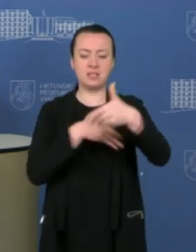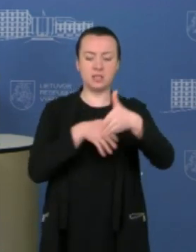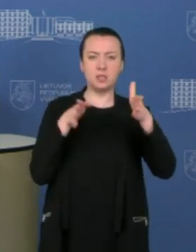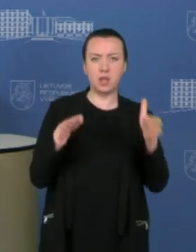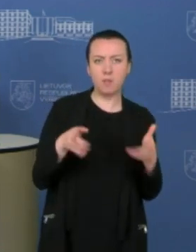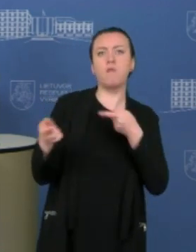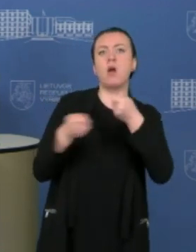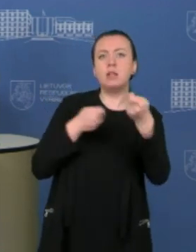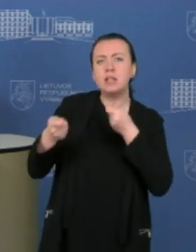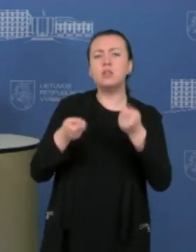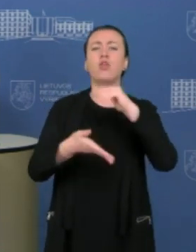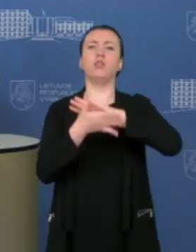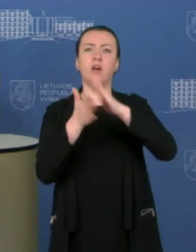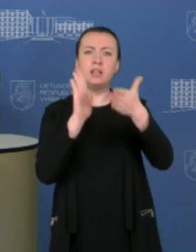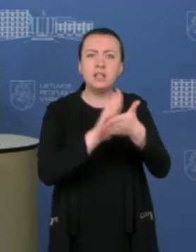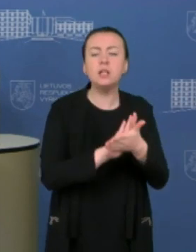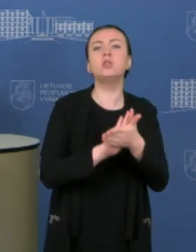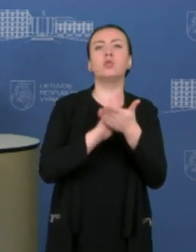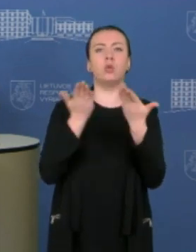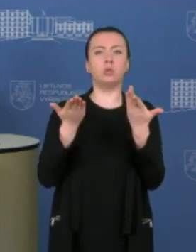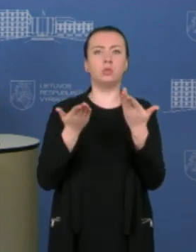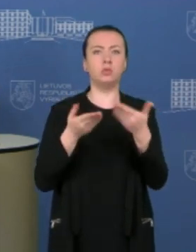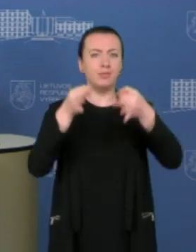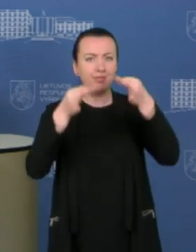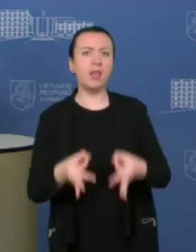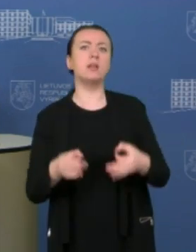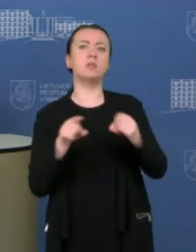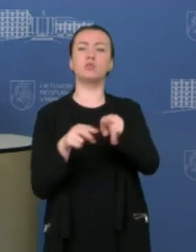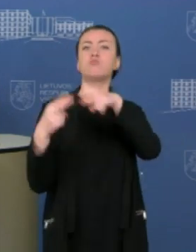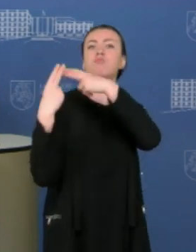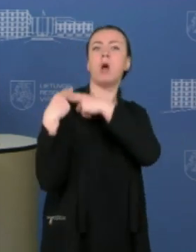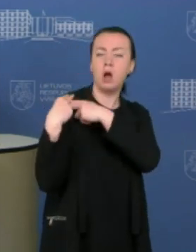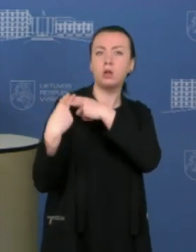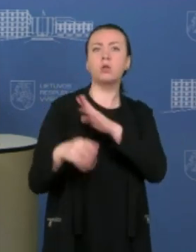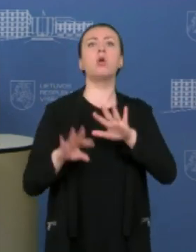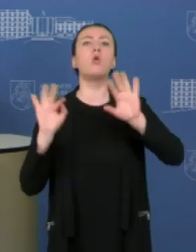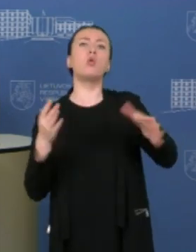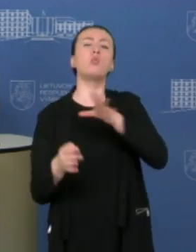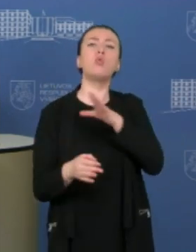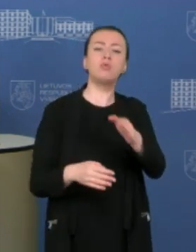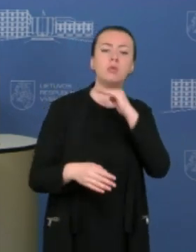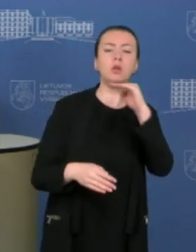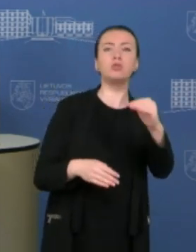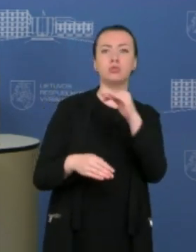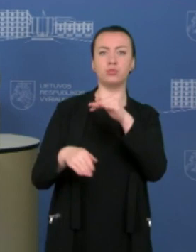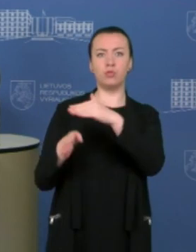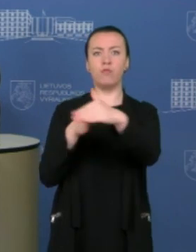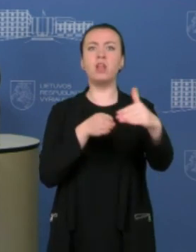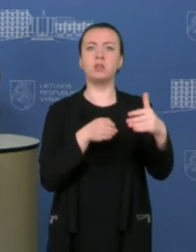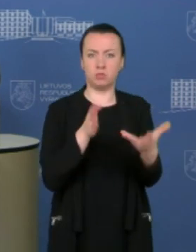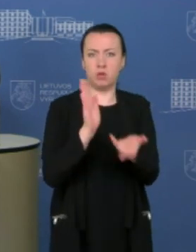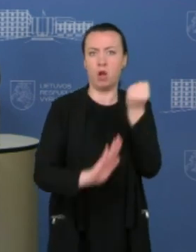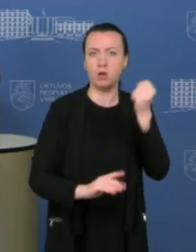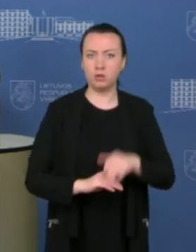valdytojo, tvarkytojo teisės ir pareigos, kokiu buvo konkrečių veiksmų imtasi.